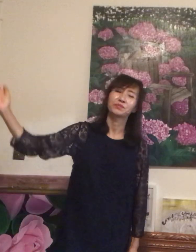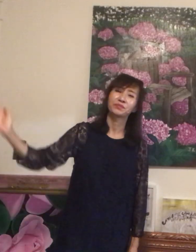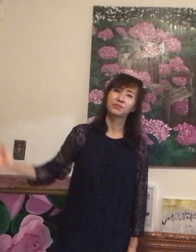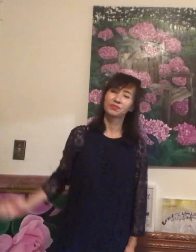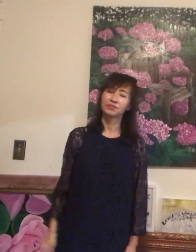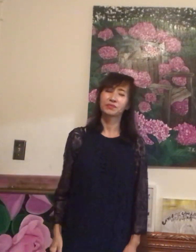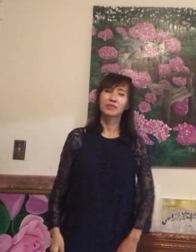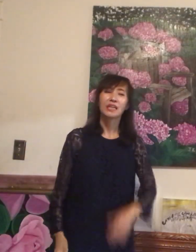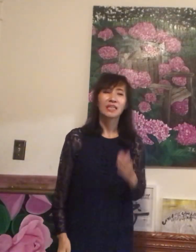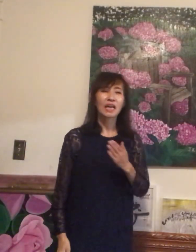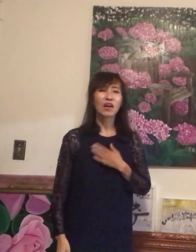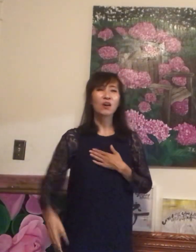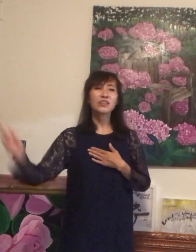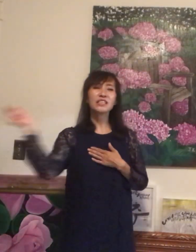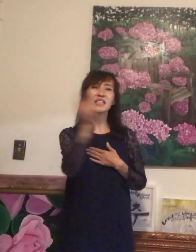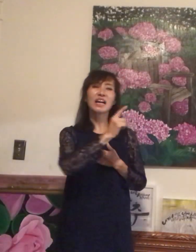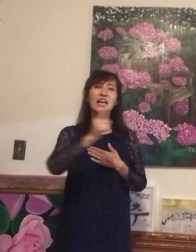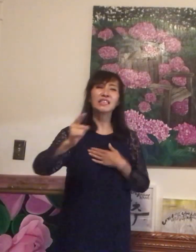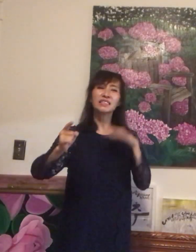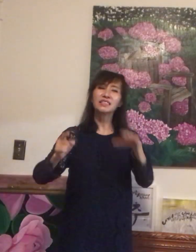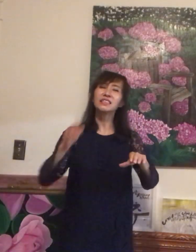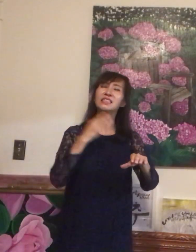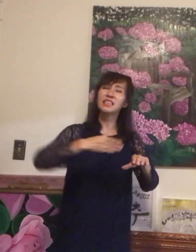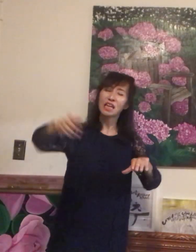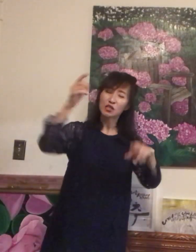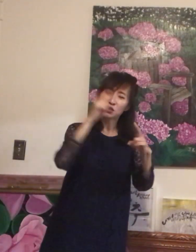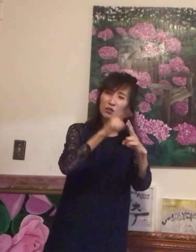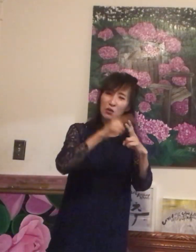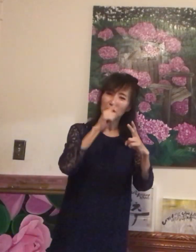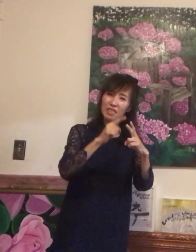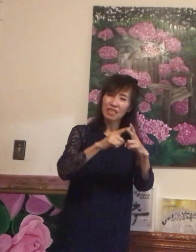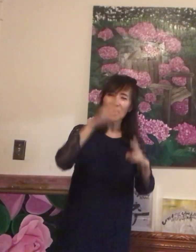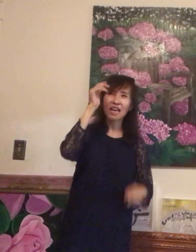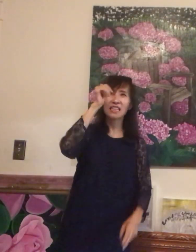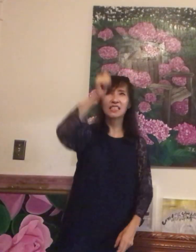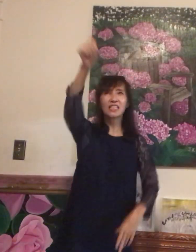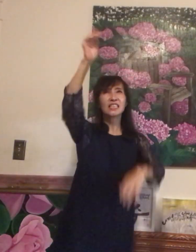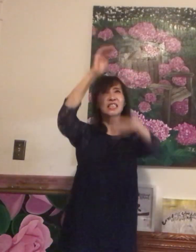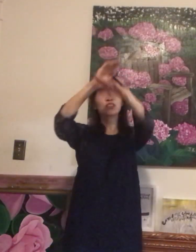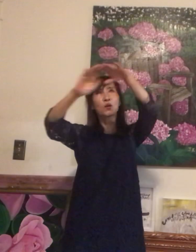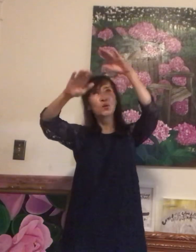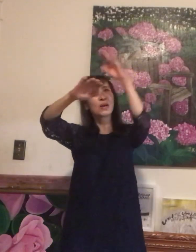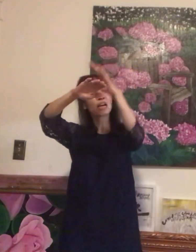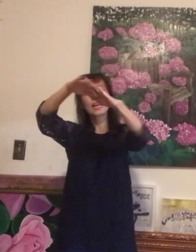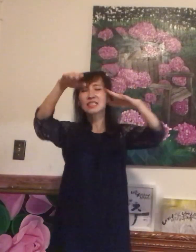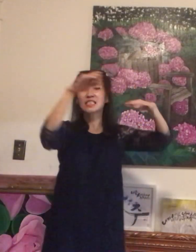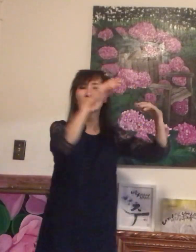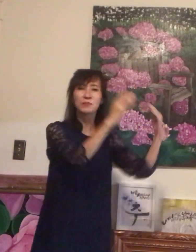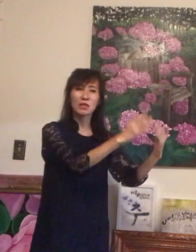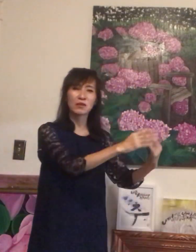나 어딜 가든지 주의 손이 나를 인도하시며